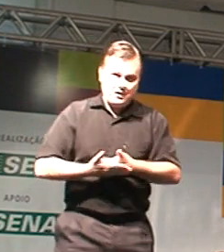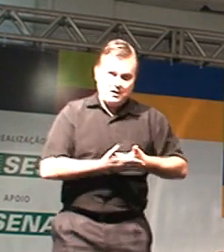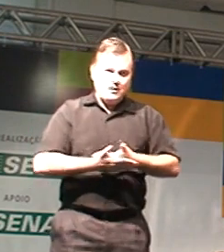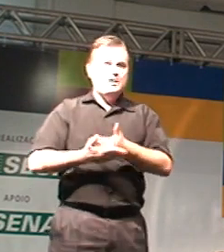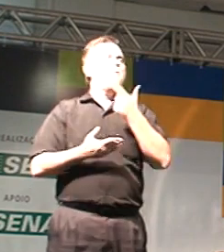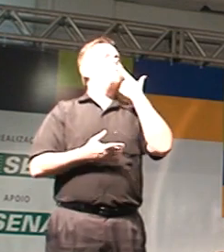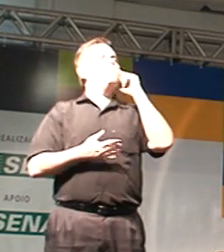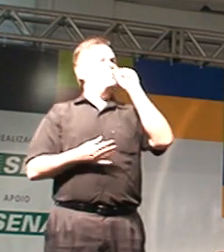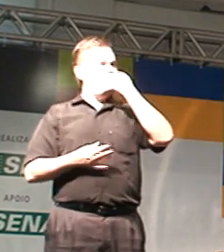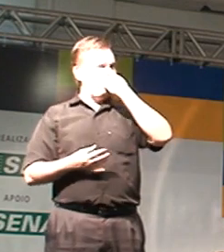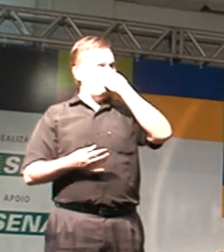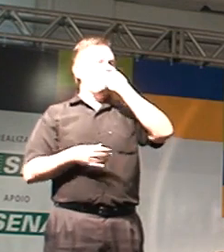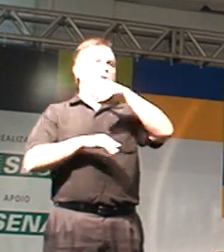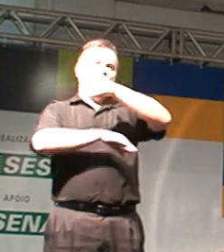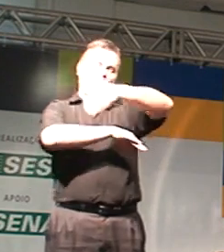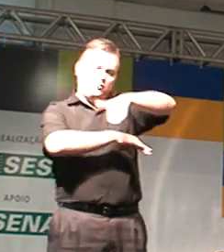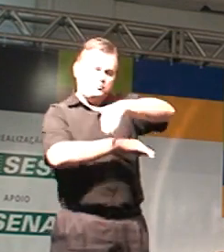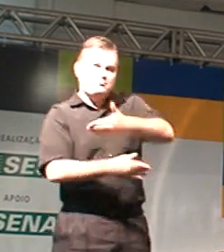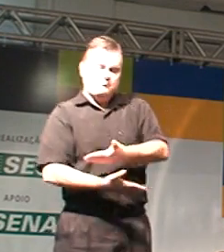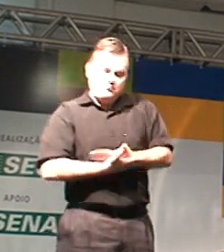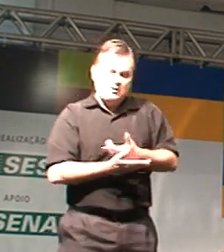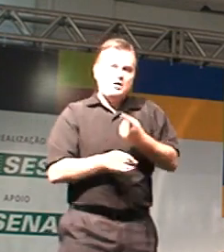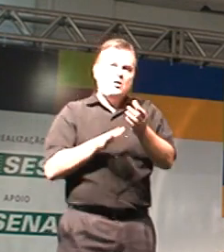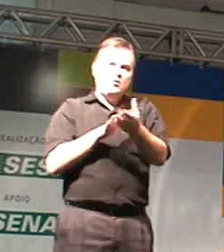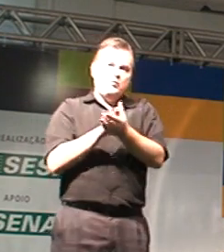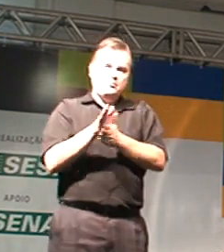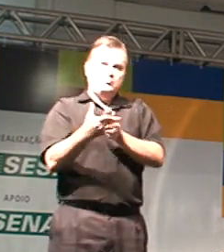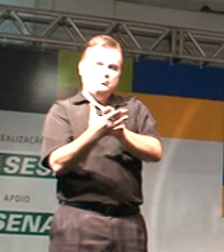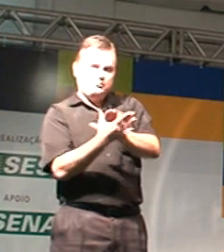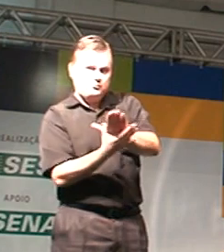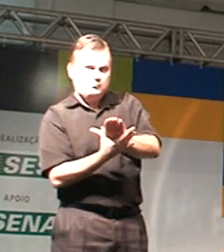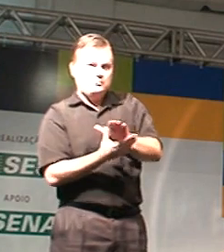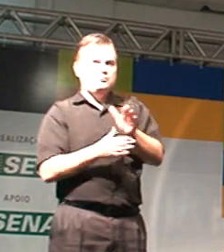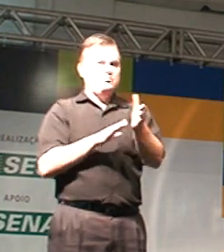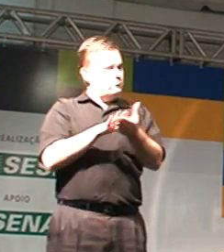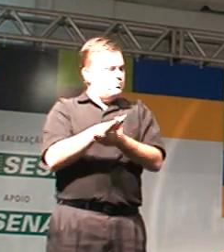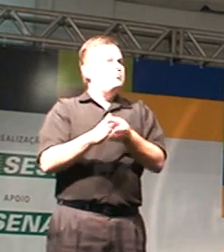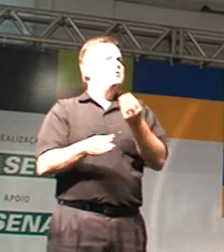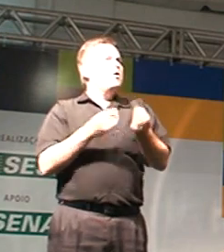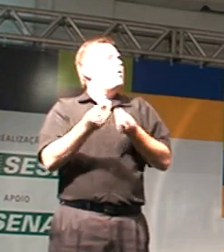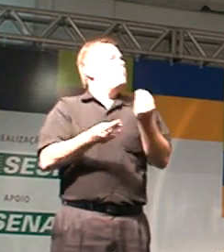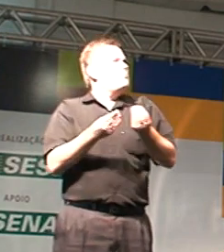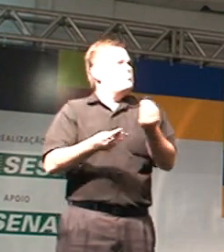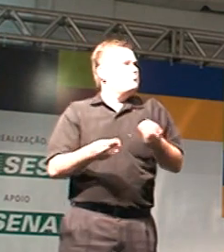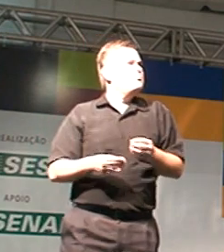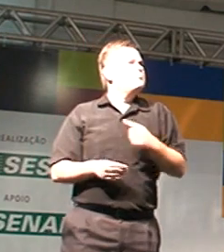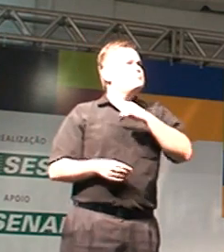que os pais, provavelmente, tiveram que andar na rua, porque nós não temos calçadas, finalmente estamos ganhando a luta das calçadas.